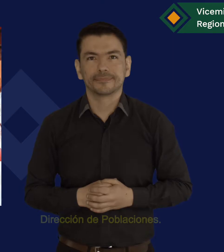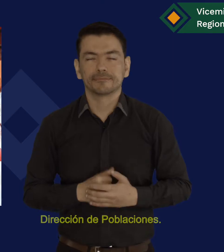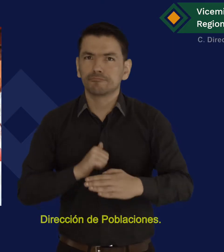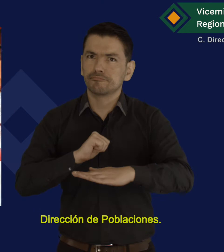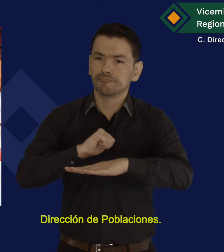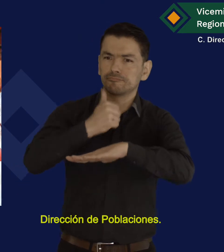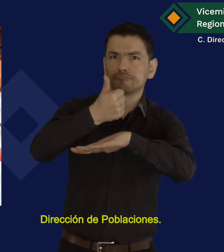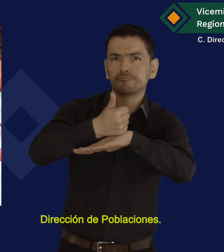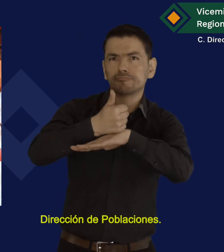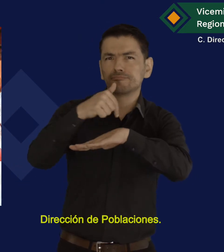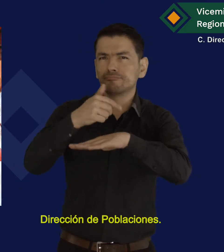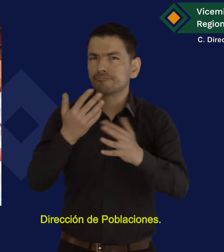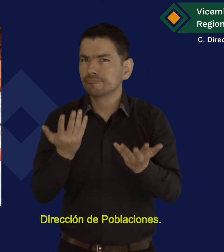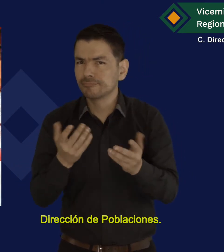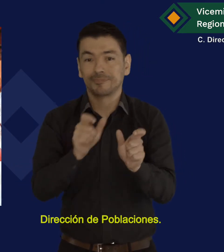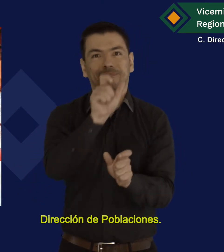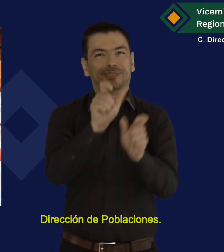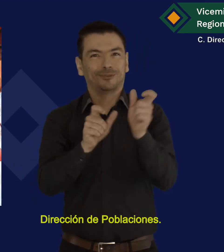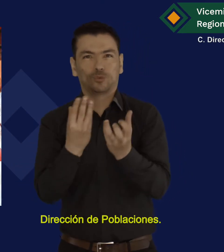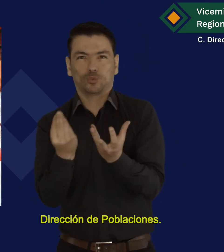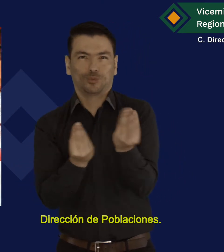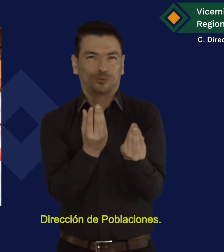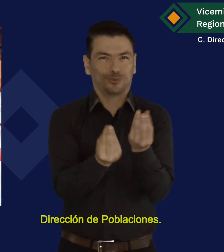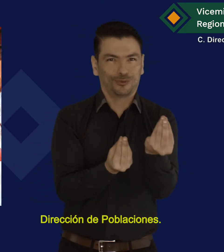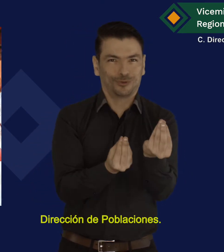Dirección de Poblaciones